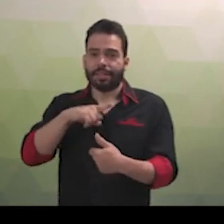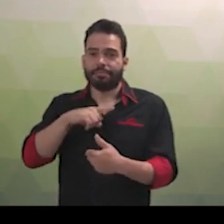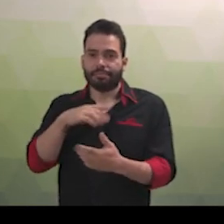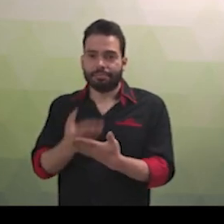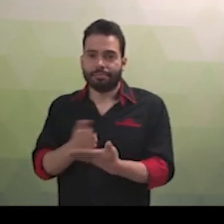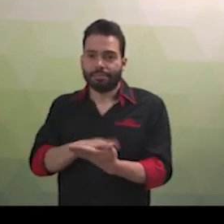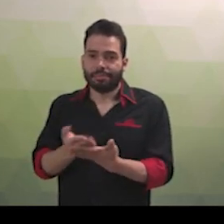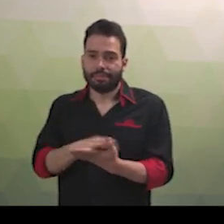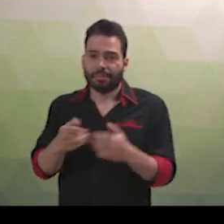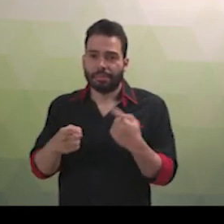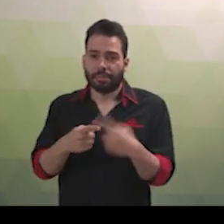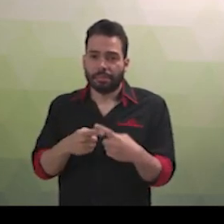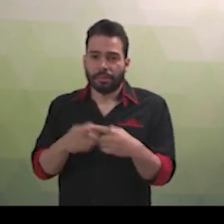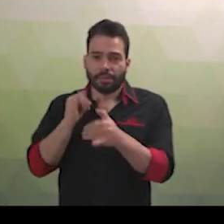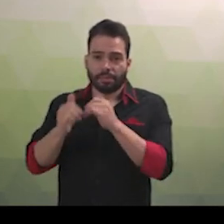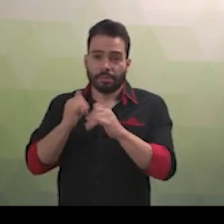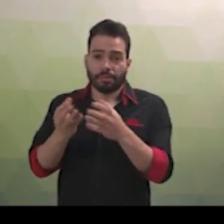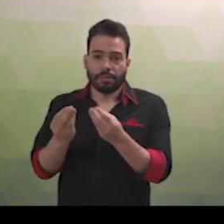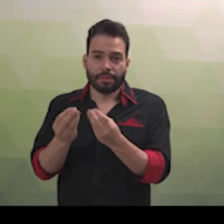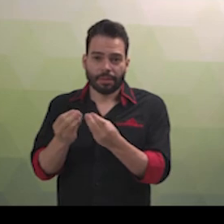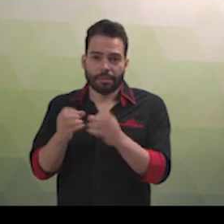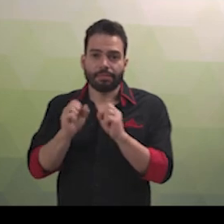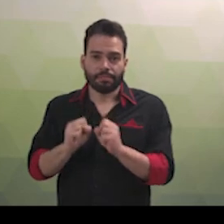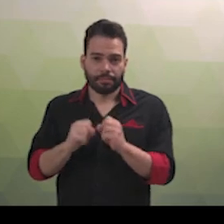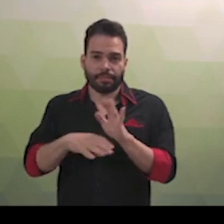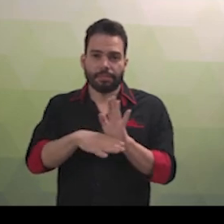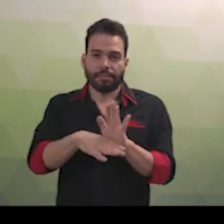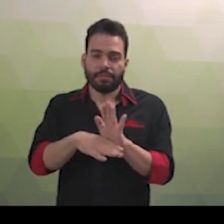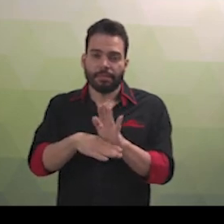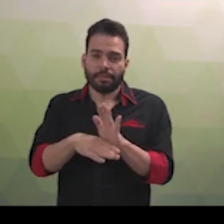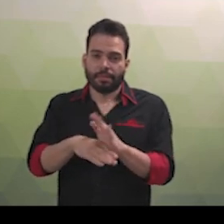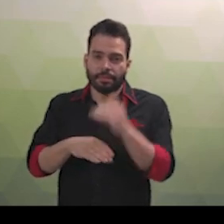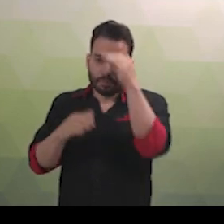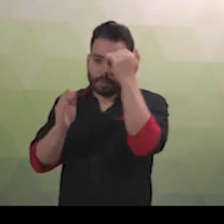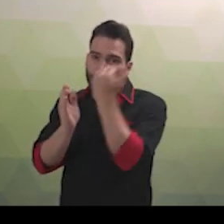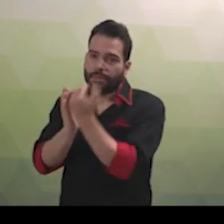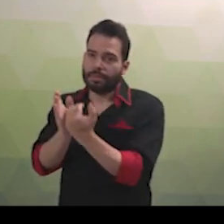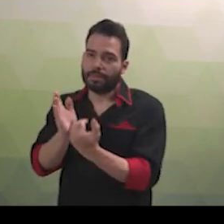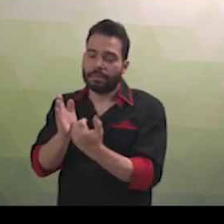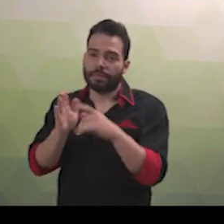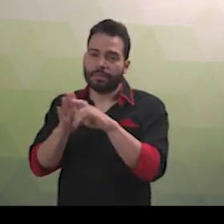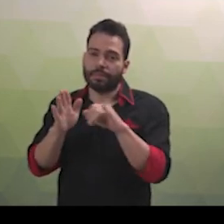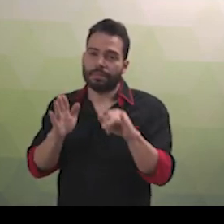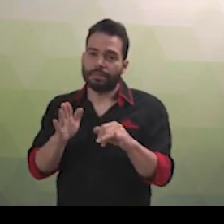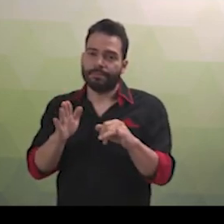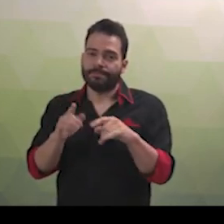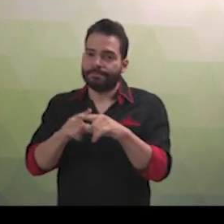lei, o que também ainda não temos. Na sequência, nós traremos o decreto nº 5626 de